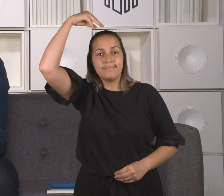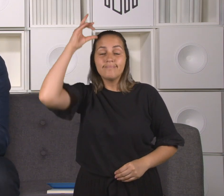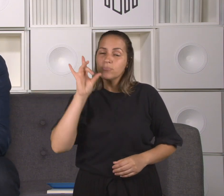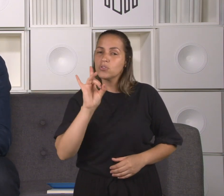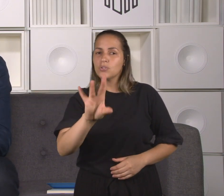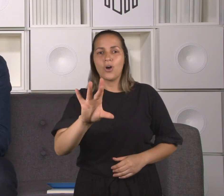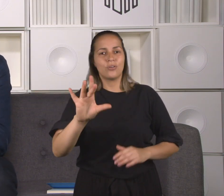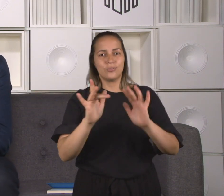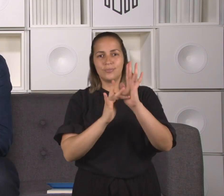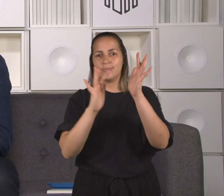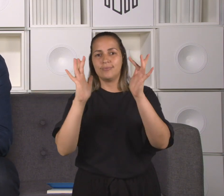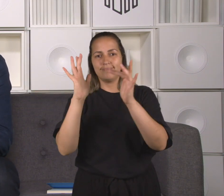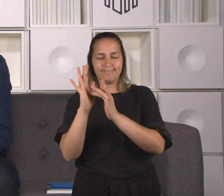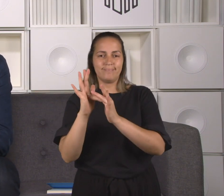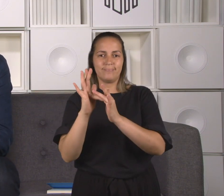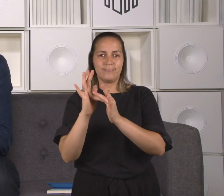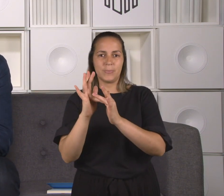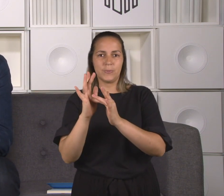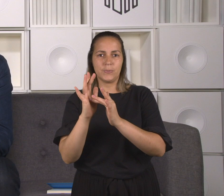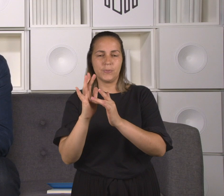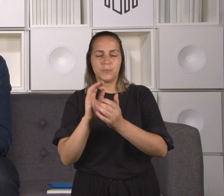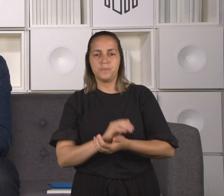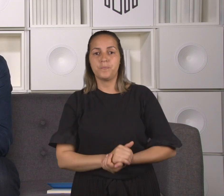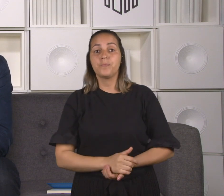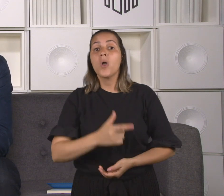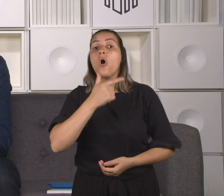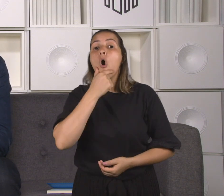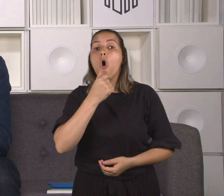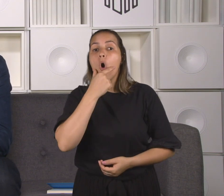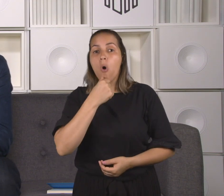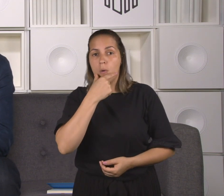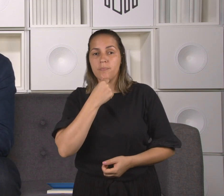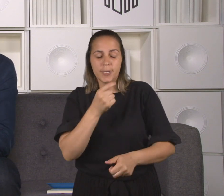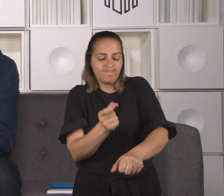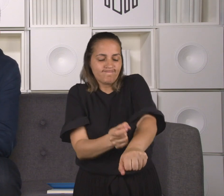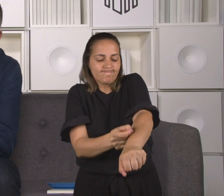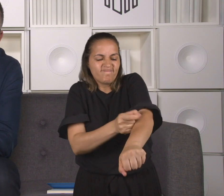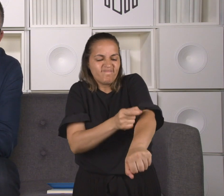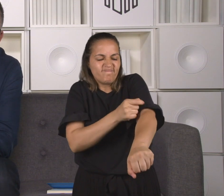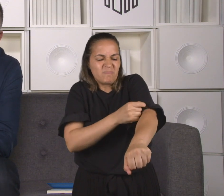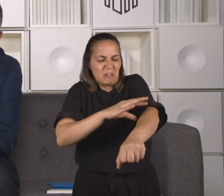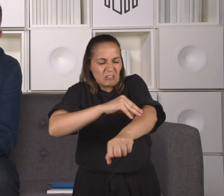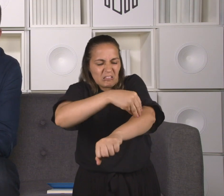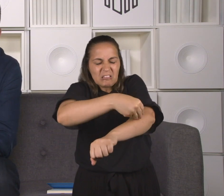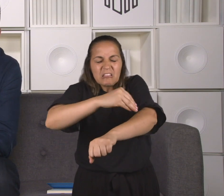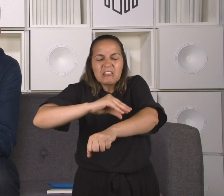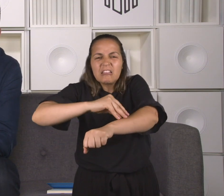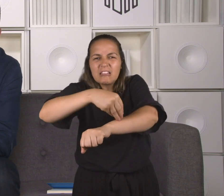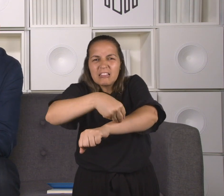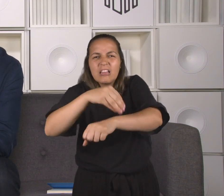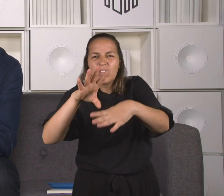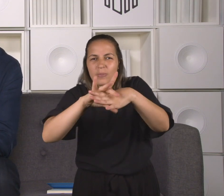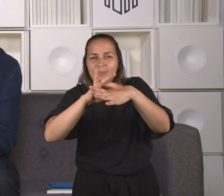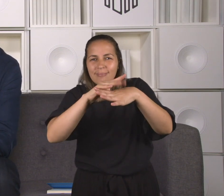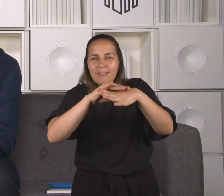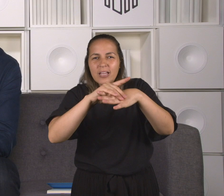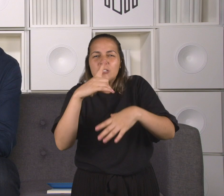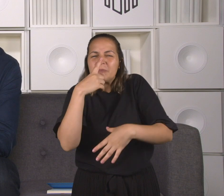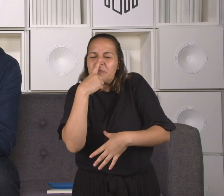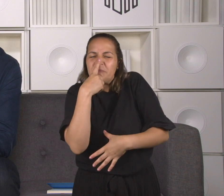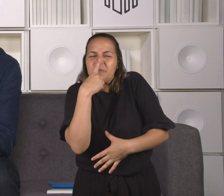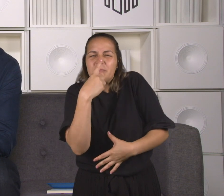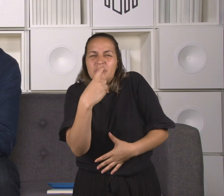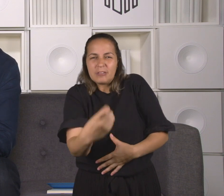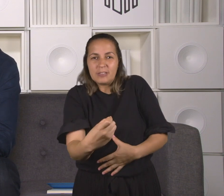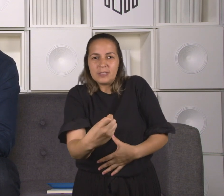poderia fazer? Porque o leproso era impuro. E todo mundo que tocasse no leproso, evidentemente,